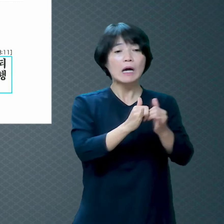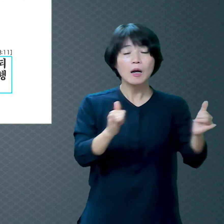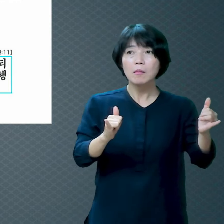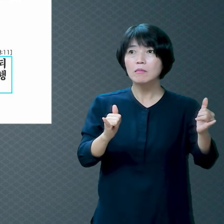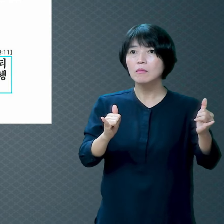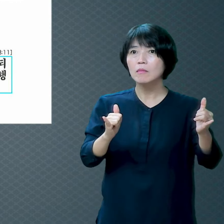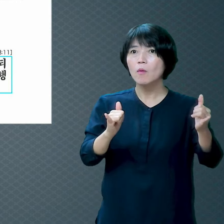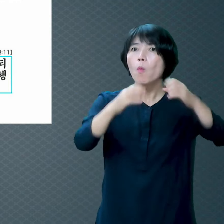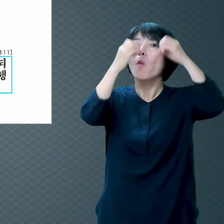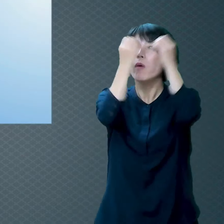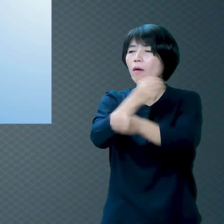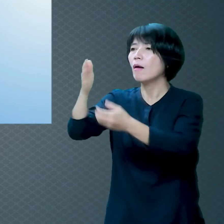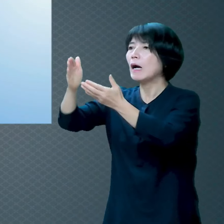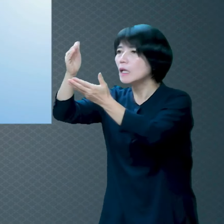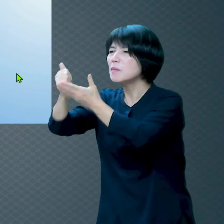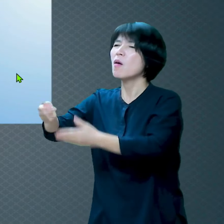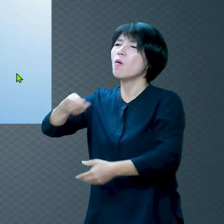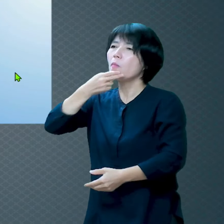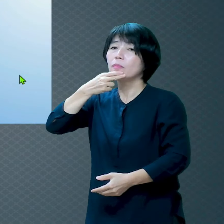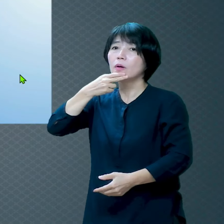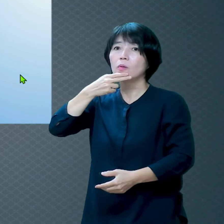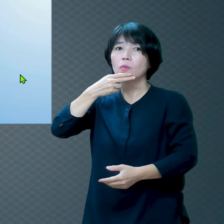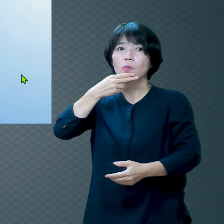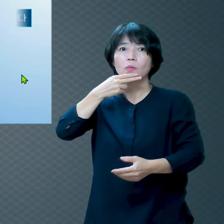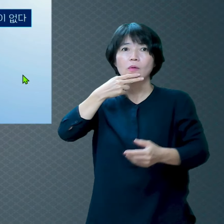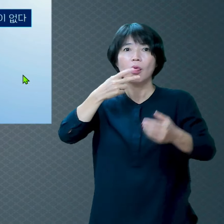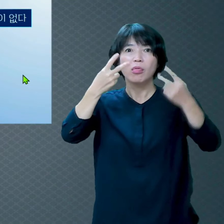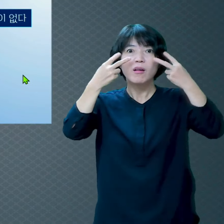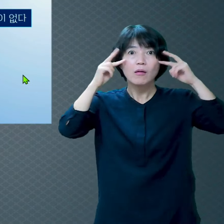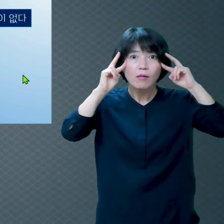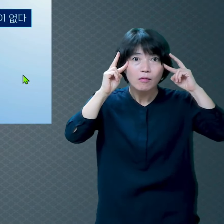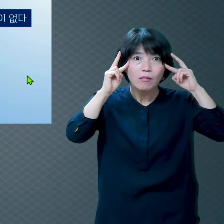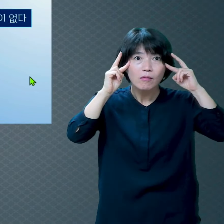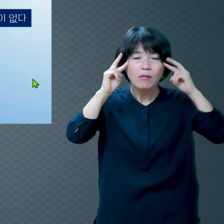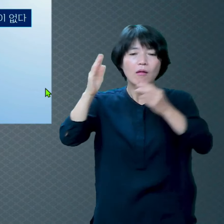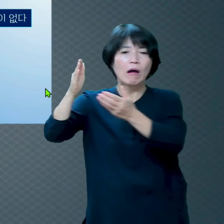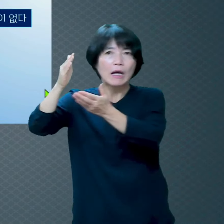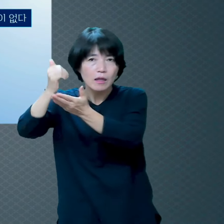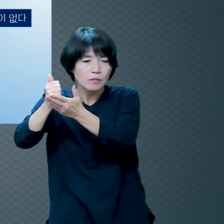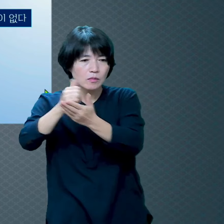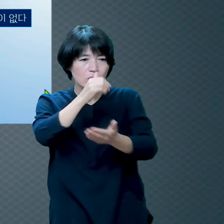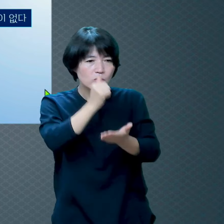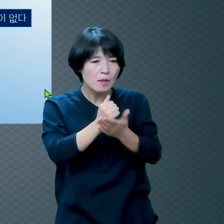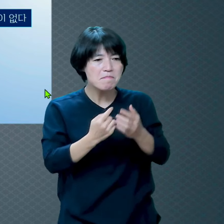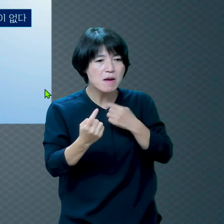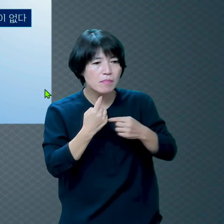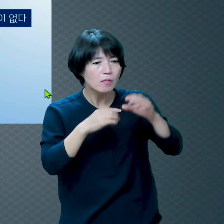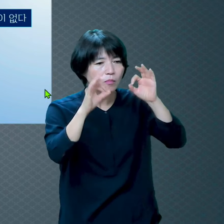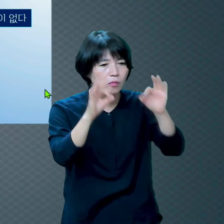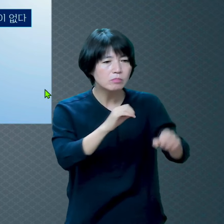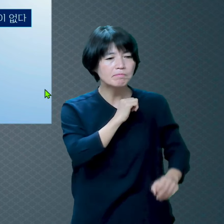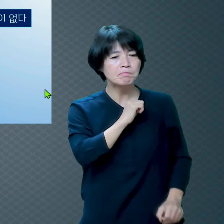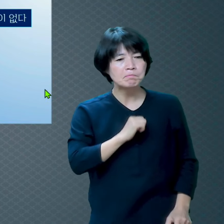반드시 하나님이 심판합니다 사람은 어두운 걸 좋아해요